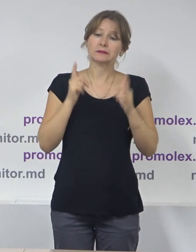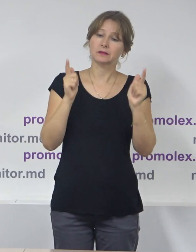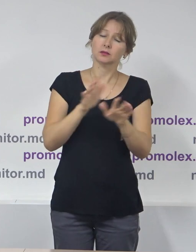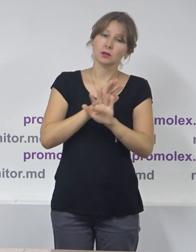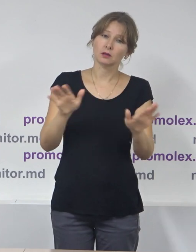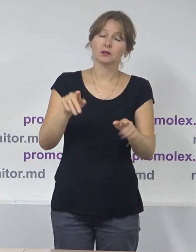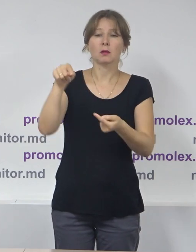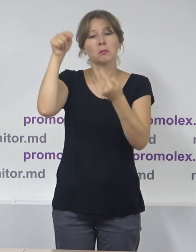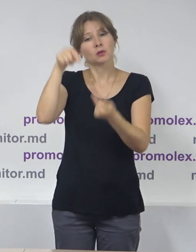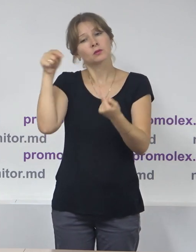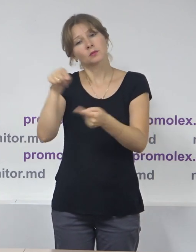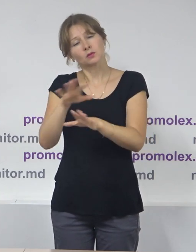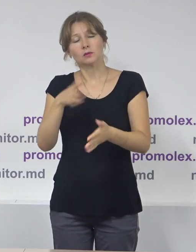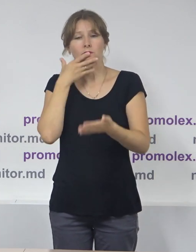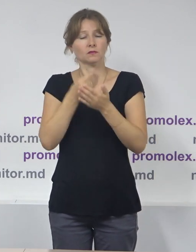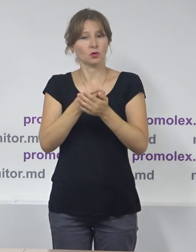referendumurilor locale.